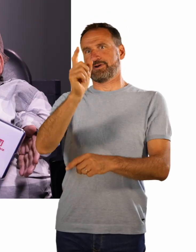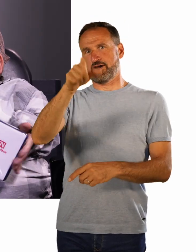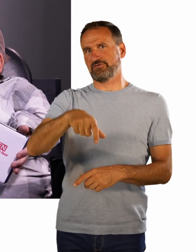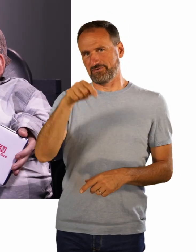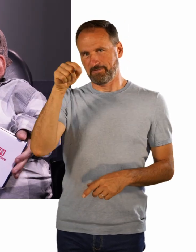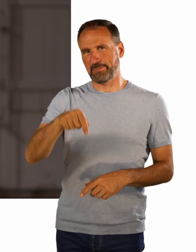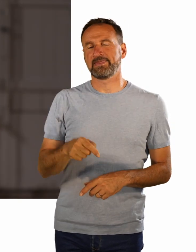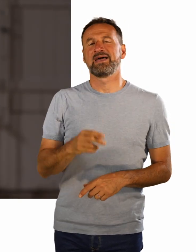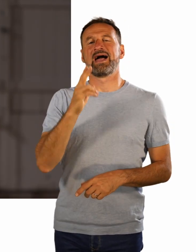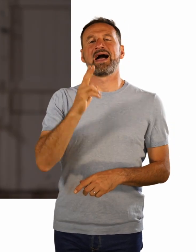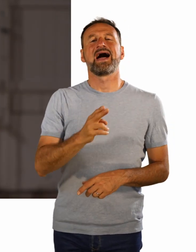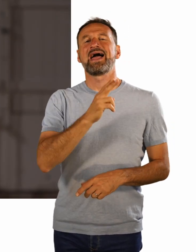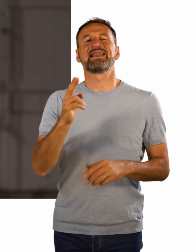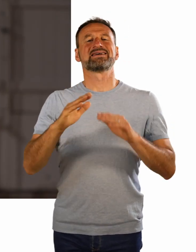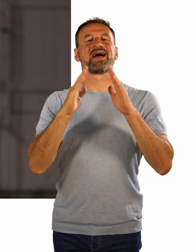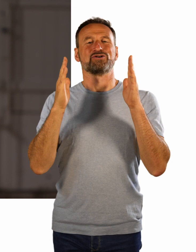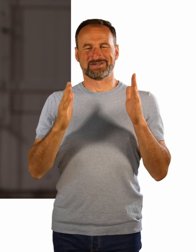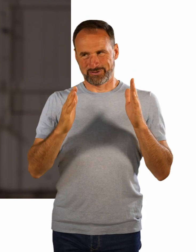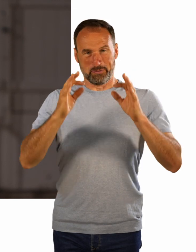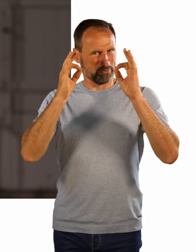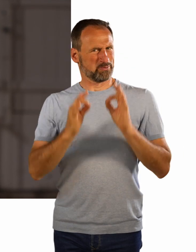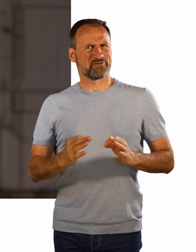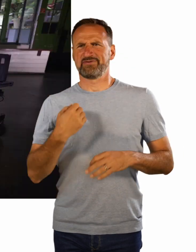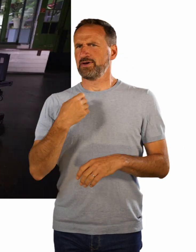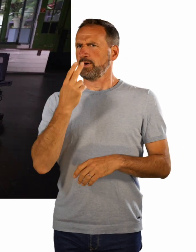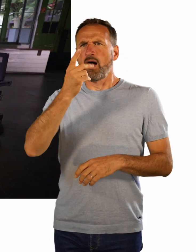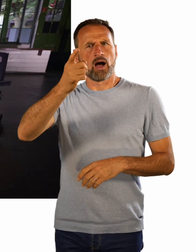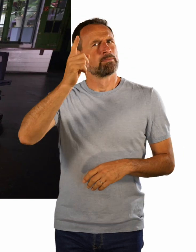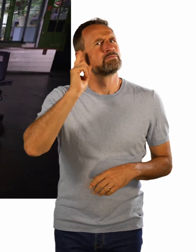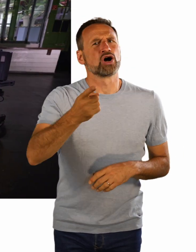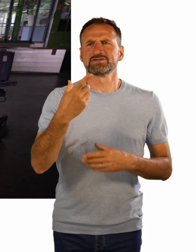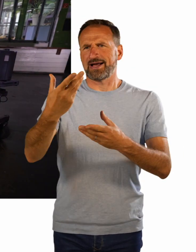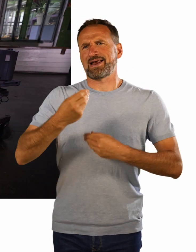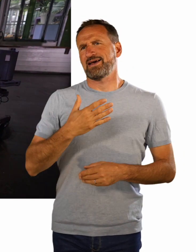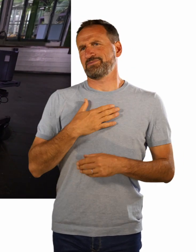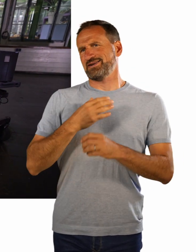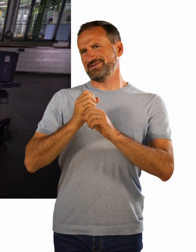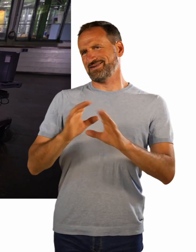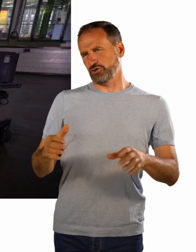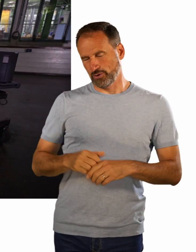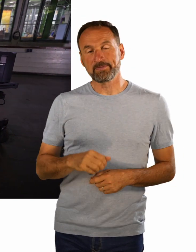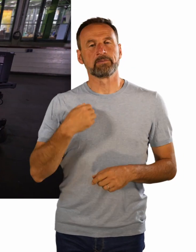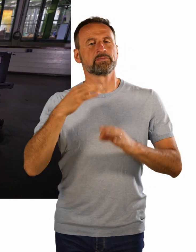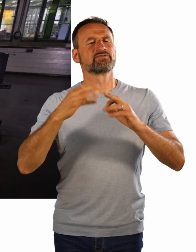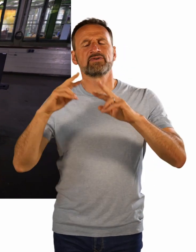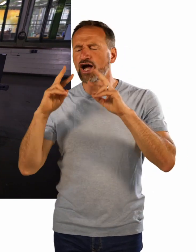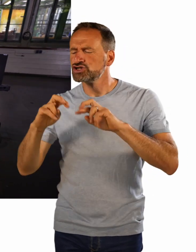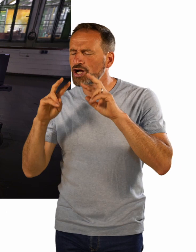die will ich kennenlernen und würde dich gerne in die Sendung einladen. Und bei der Recherche ist mir aufgefallen, wie unfassbar vielseitig